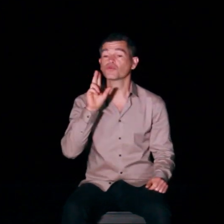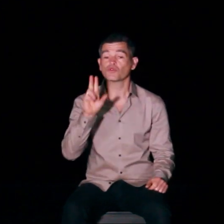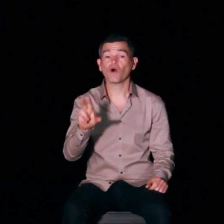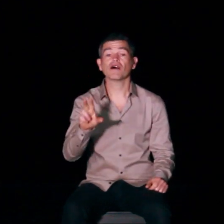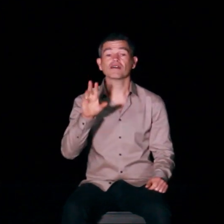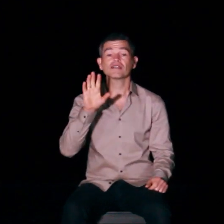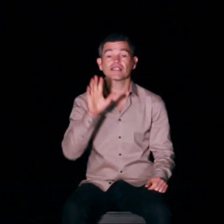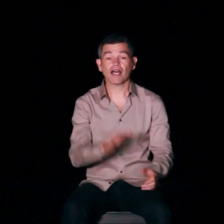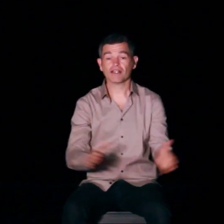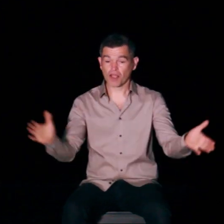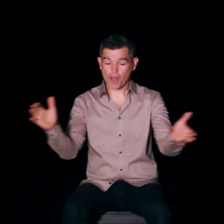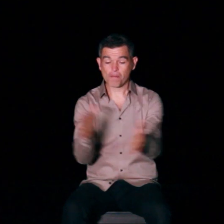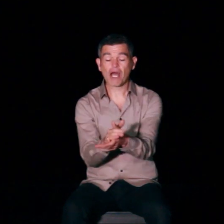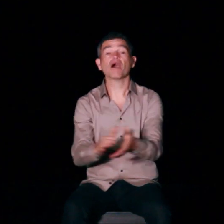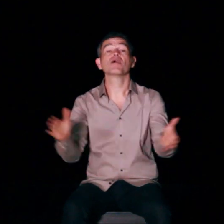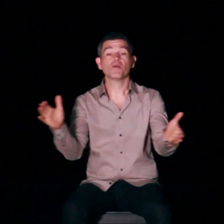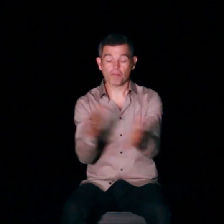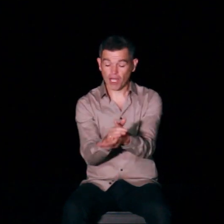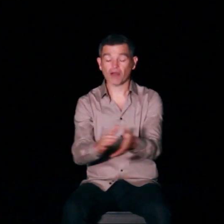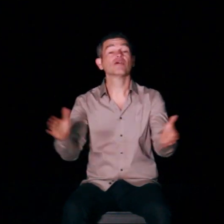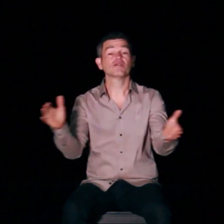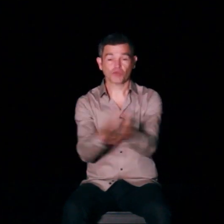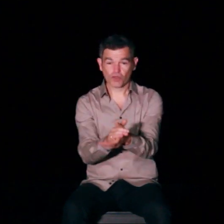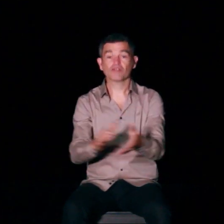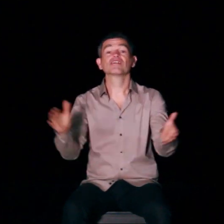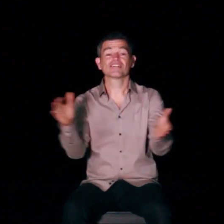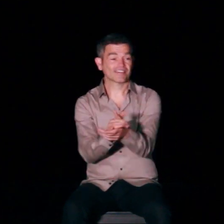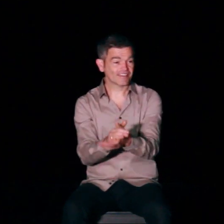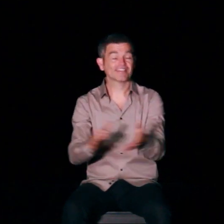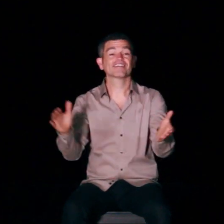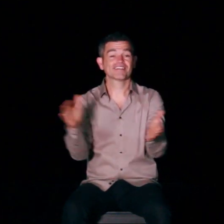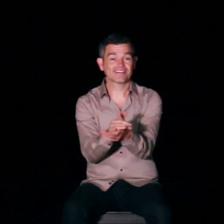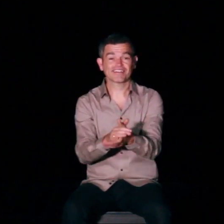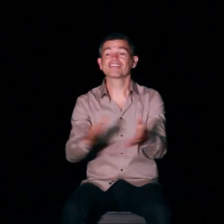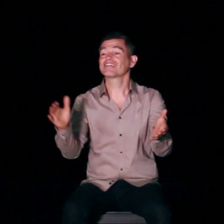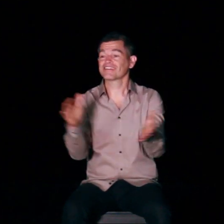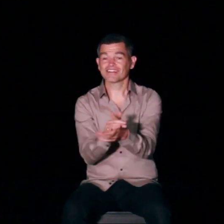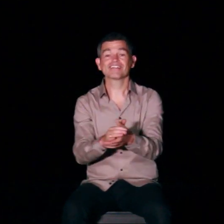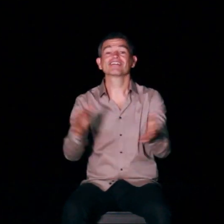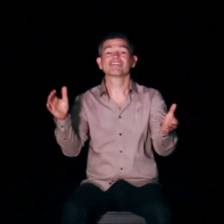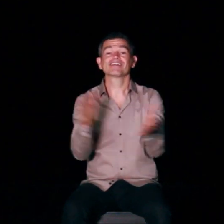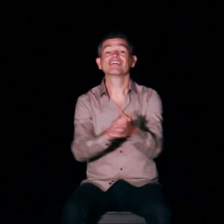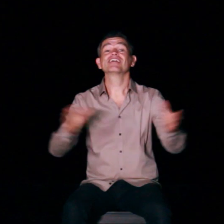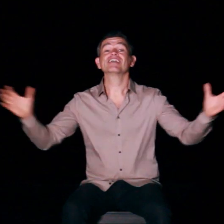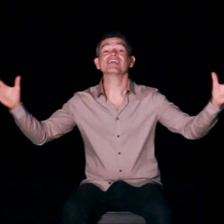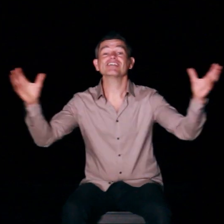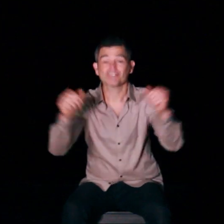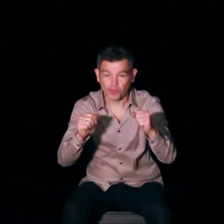3, 4, main, main, et stop.